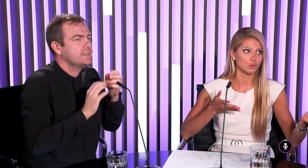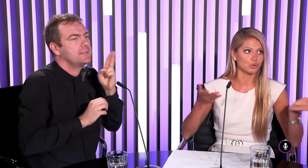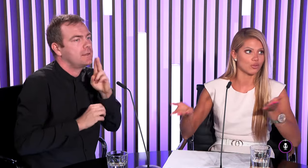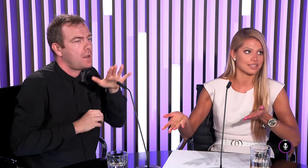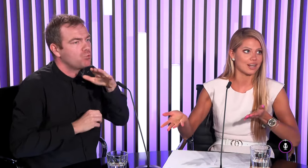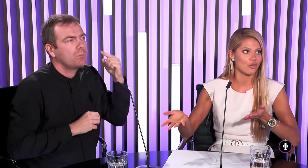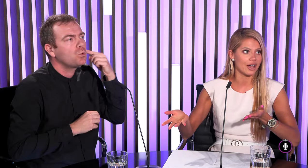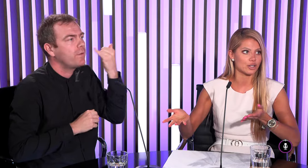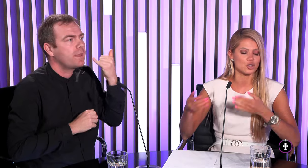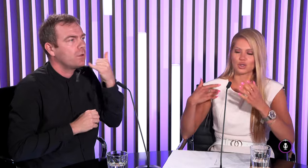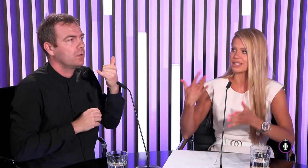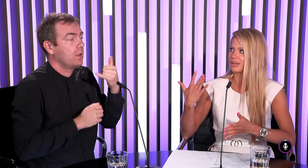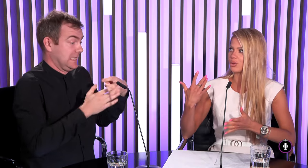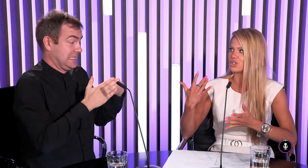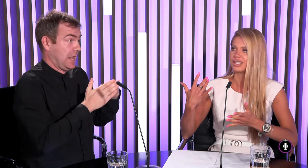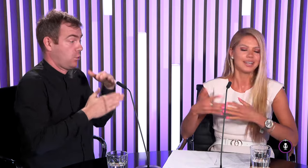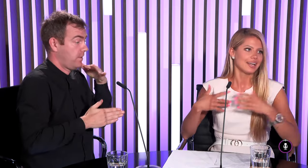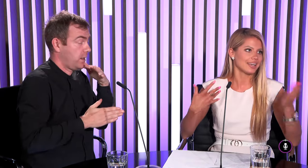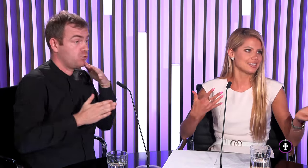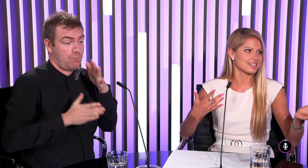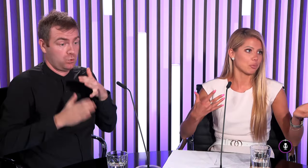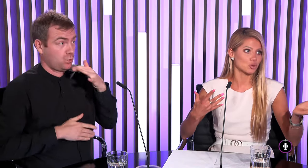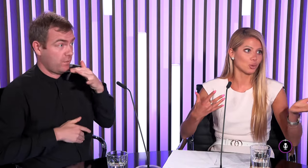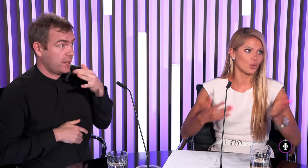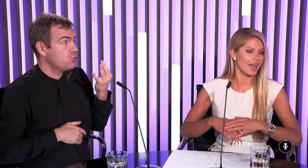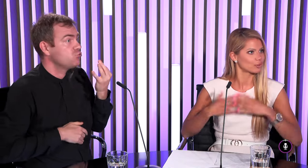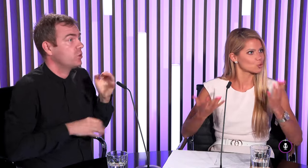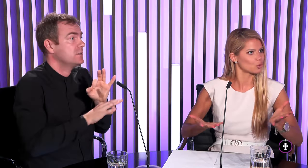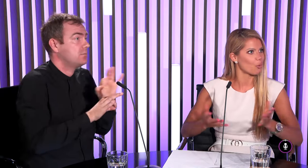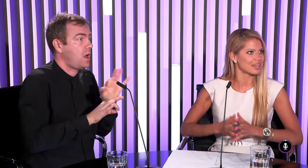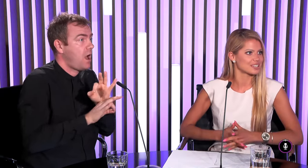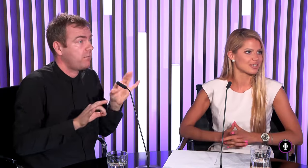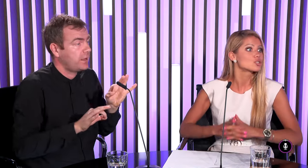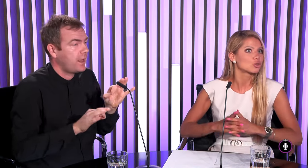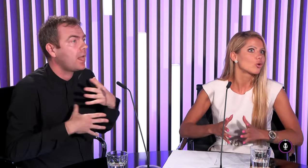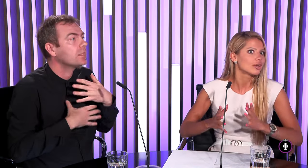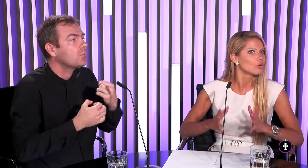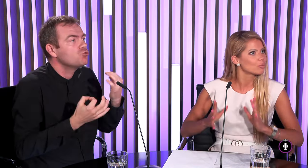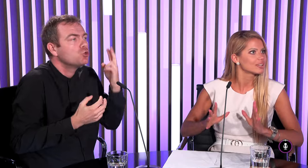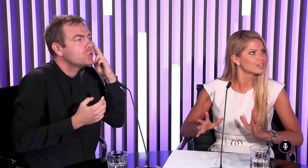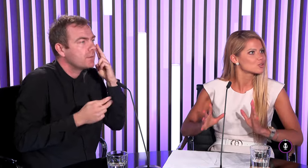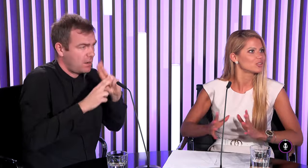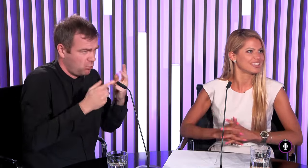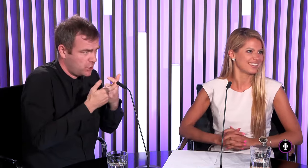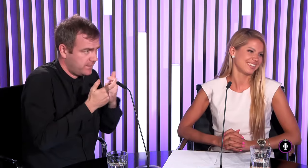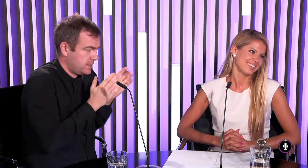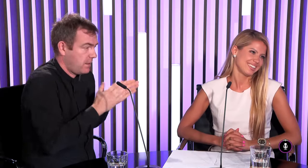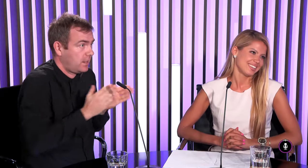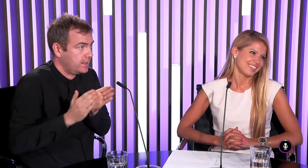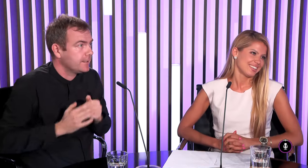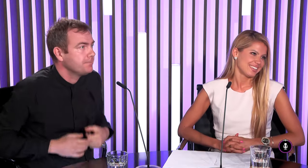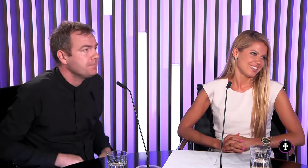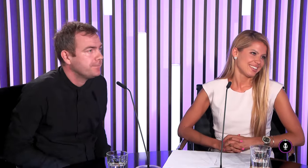tak či je to posunková znaková reč čo sa tlmočí kedy sa posunkuje a trošku to objasniť vlastne že to je úplne niečo iné